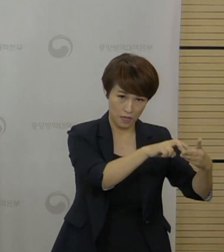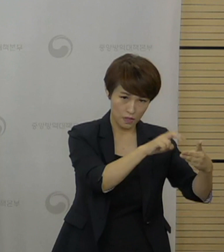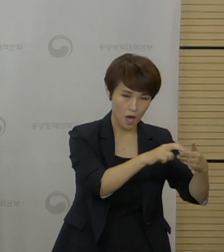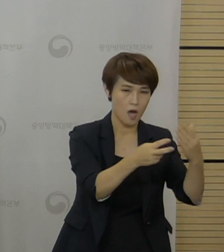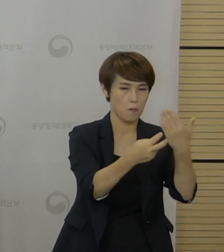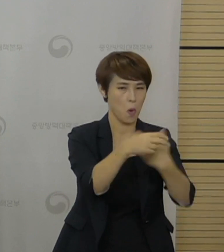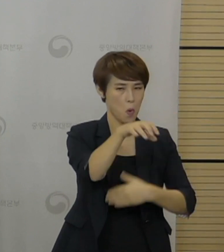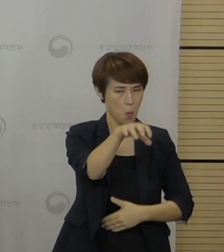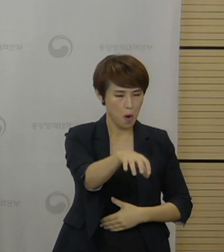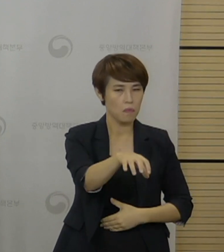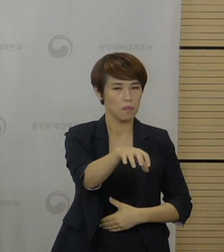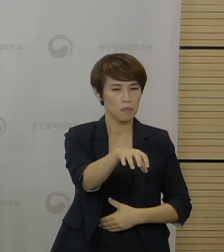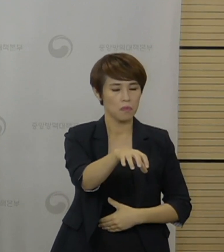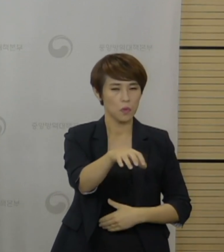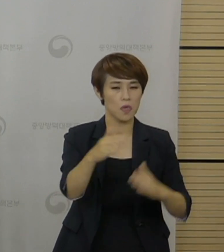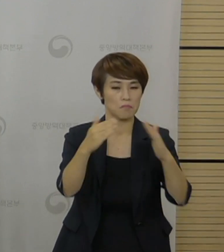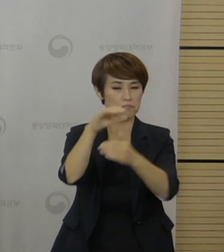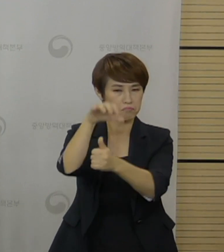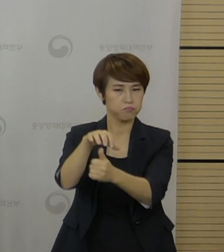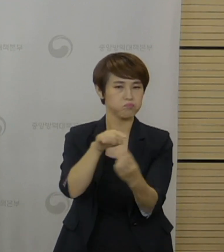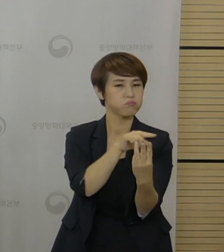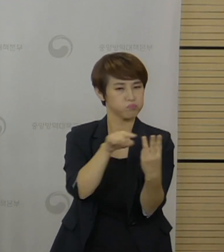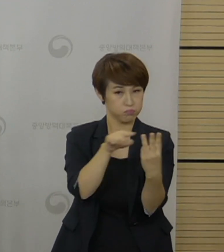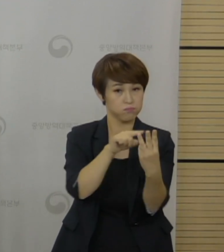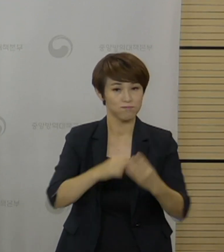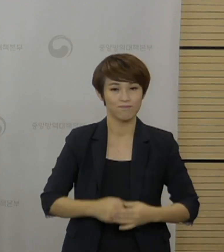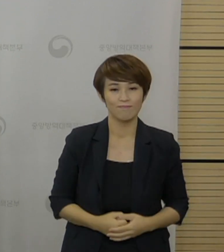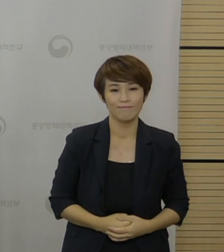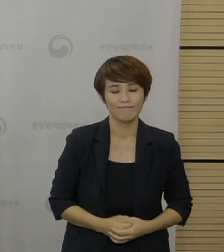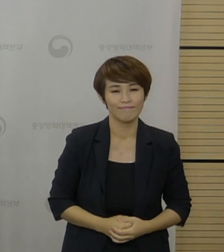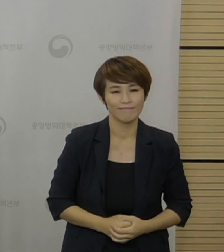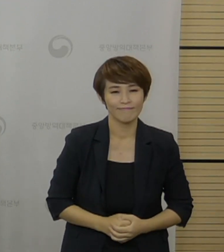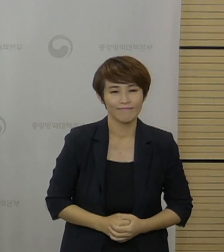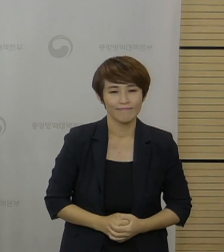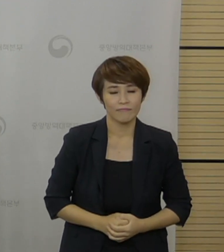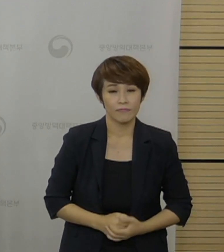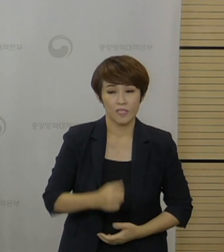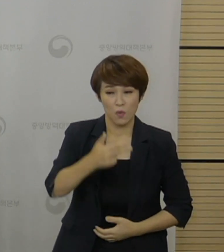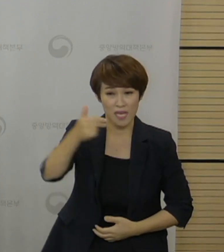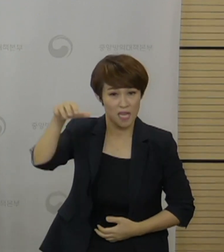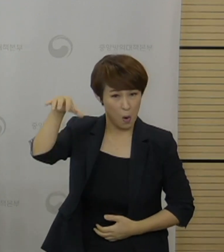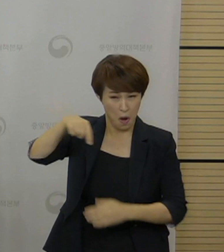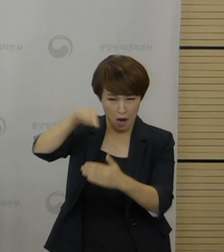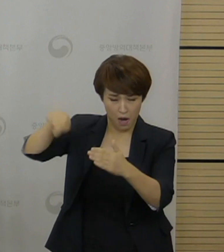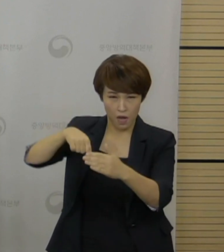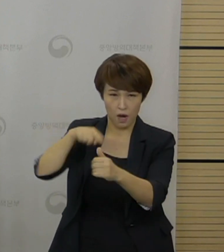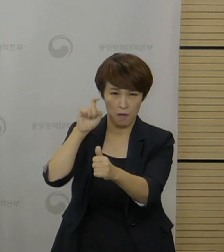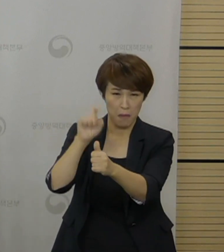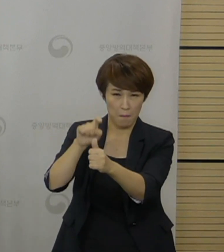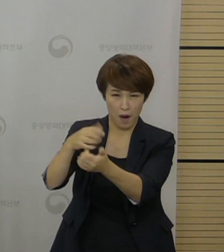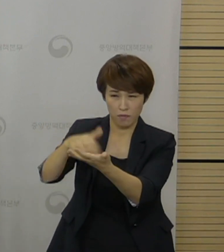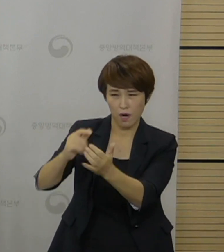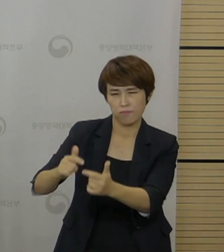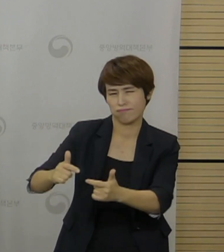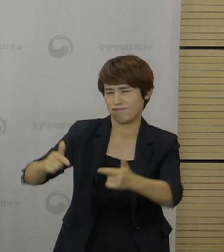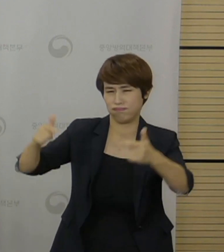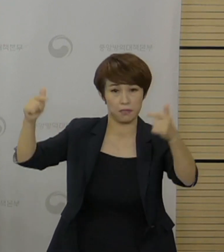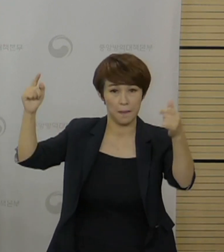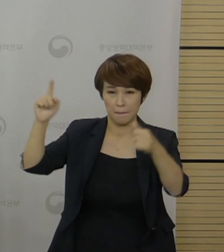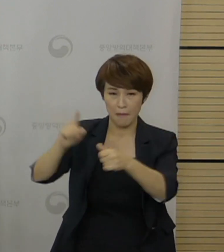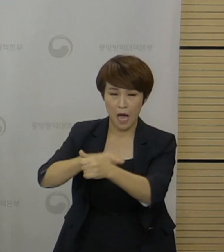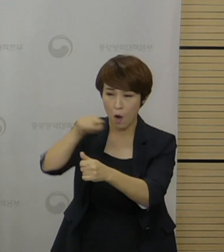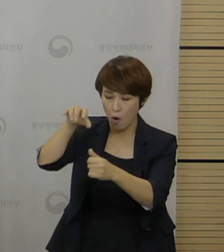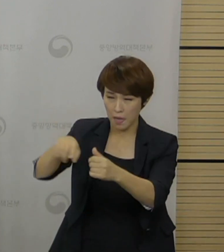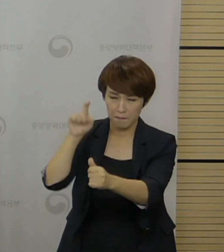등으로 이송되거나 자가격리를 실시하게 됩니다. 인도네시아 내 코로나19 환자 급증에 따라서 현지에서